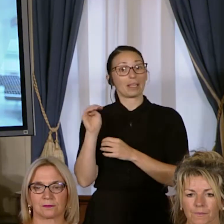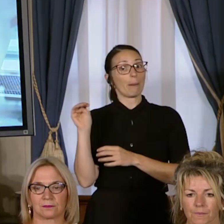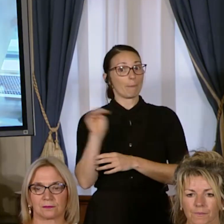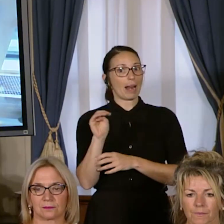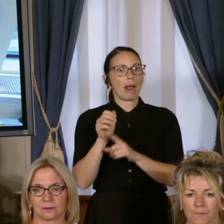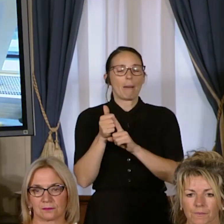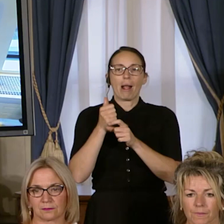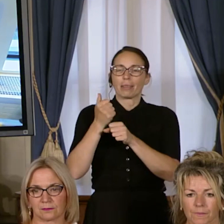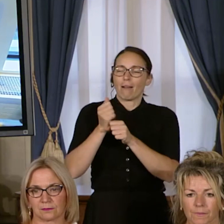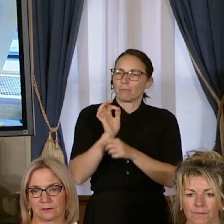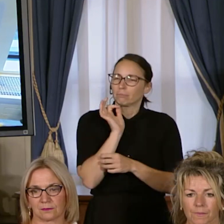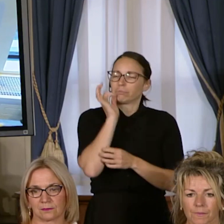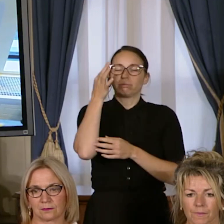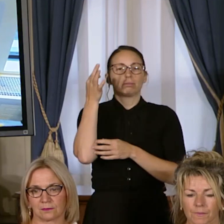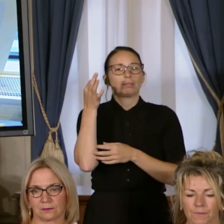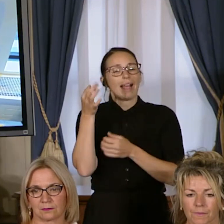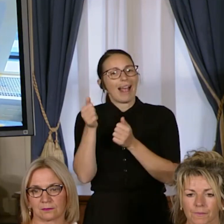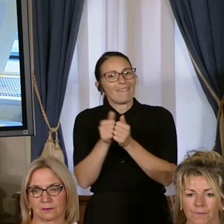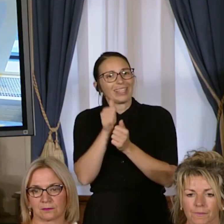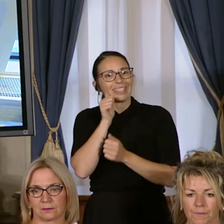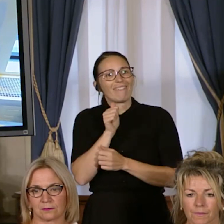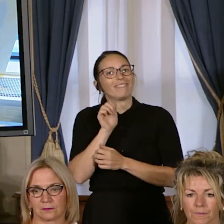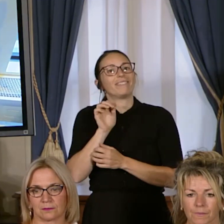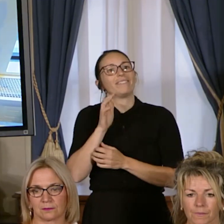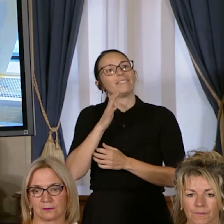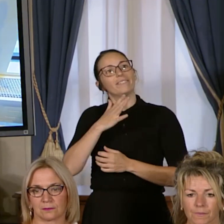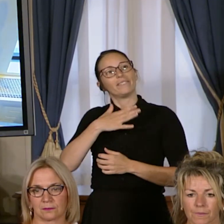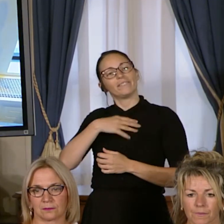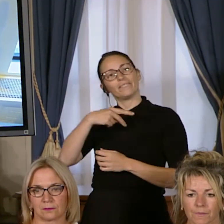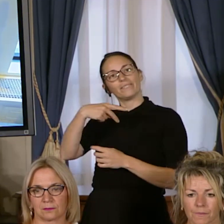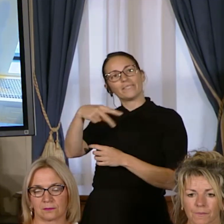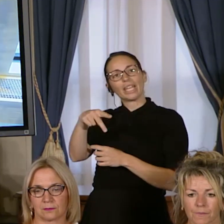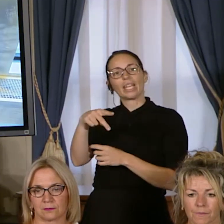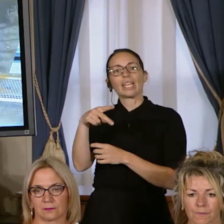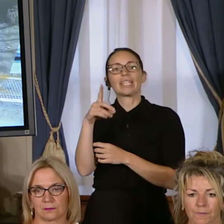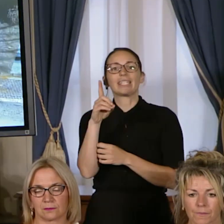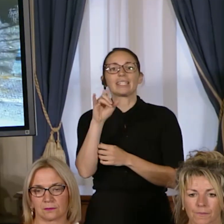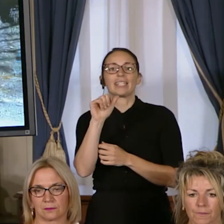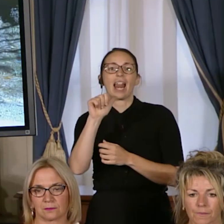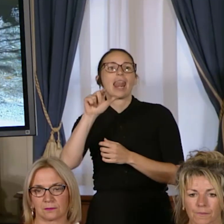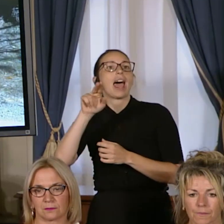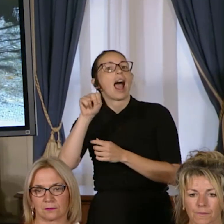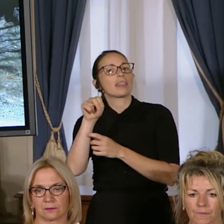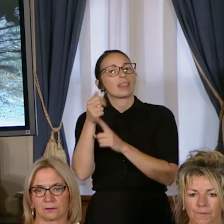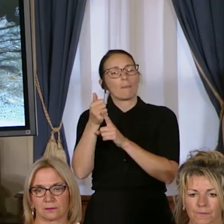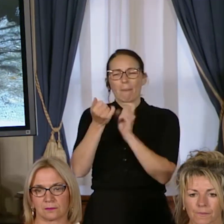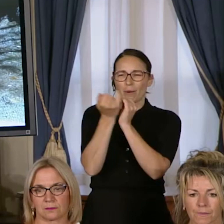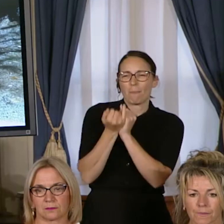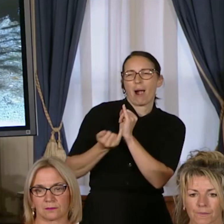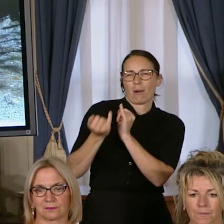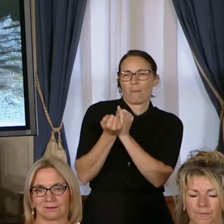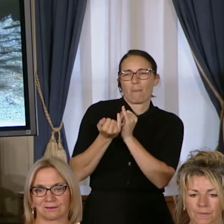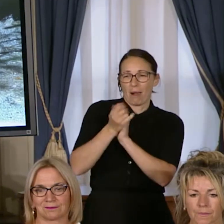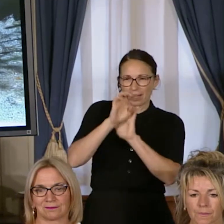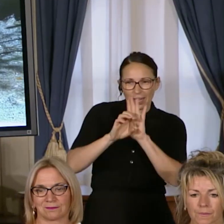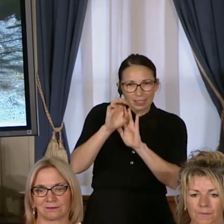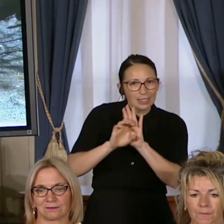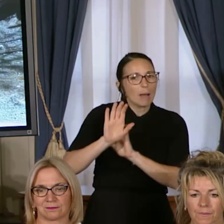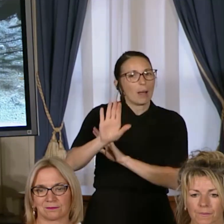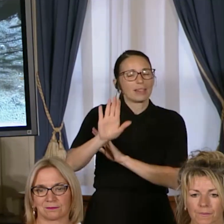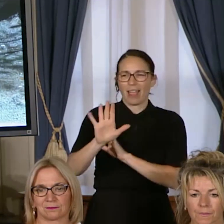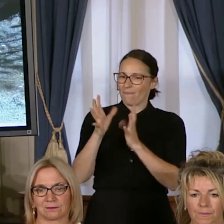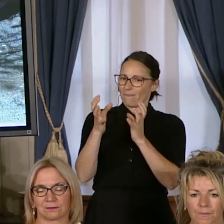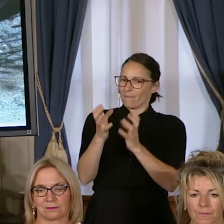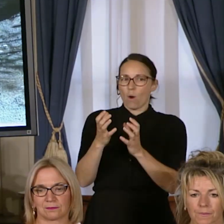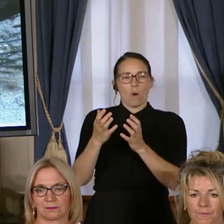travail exceptionnel auprès de sa fille Dylan.'est une combative qui va défoncer des portes